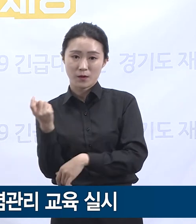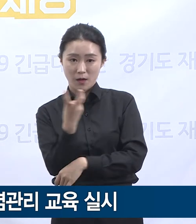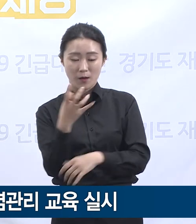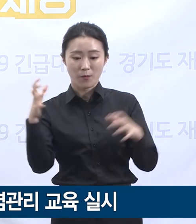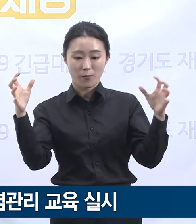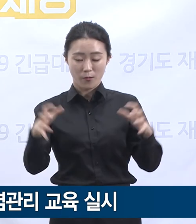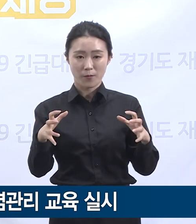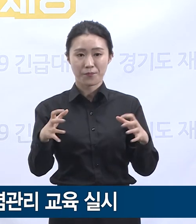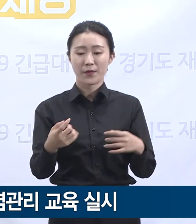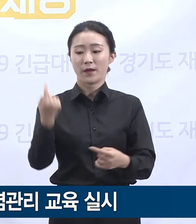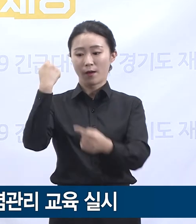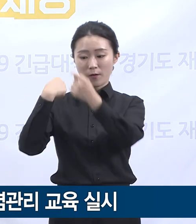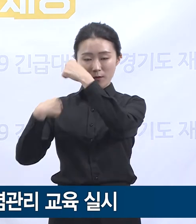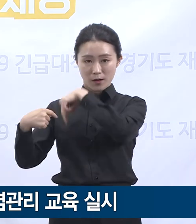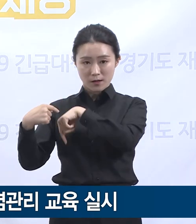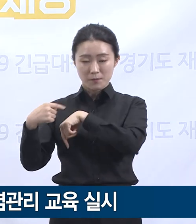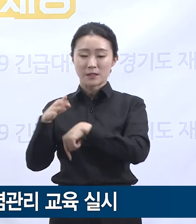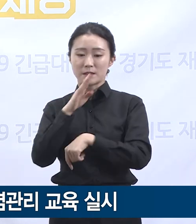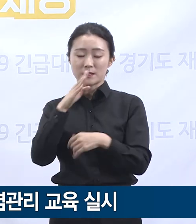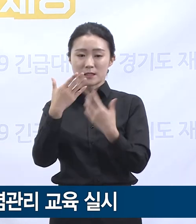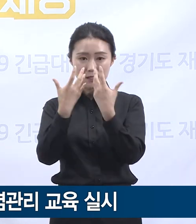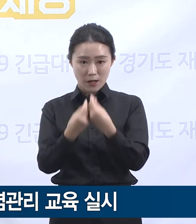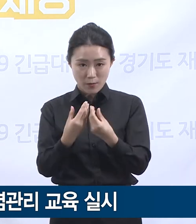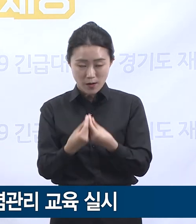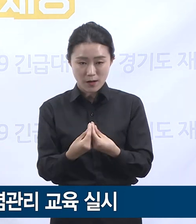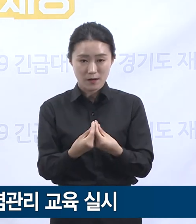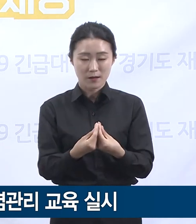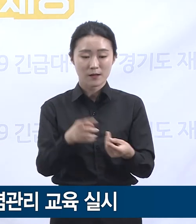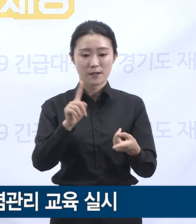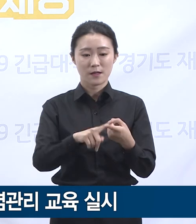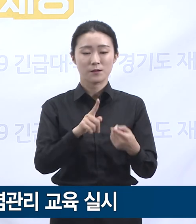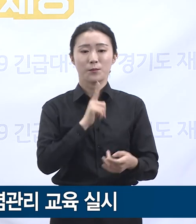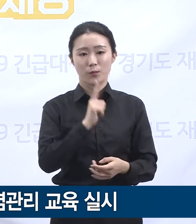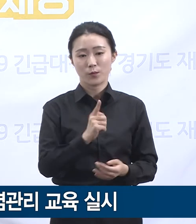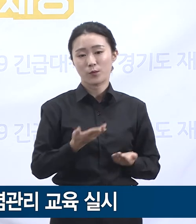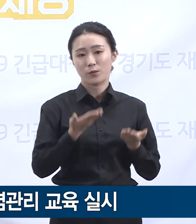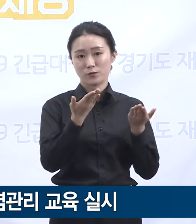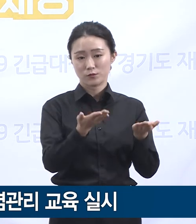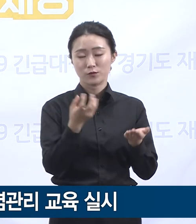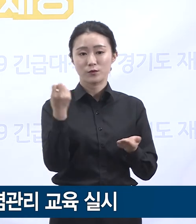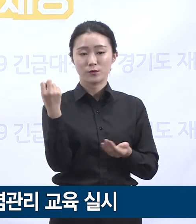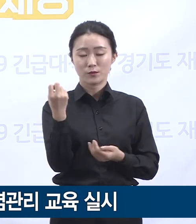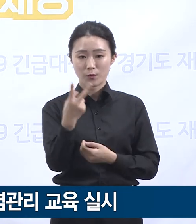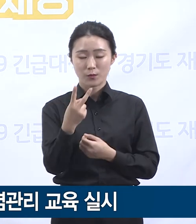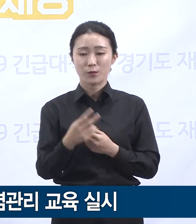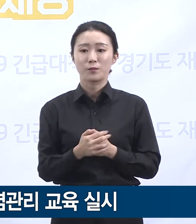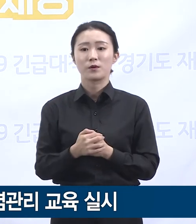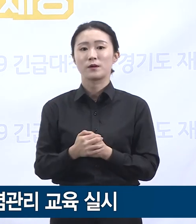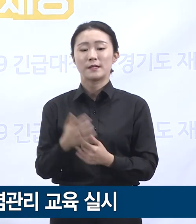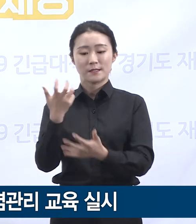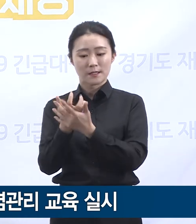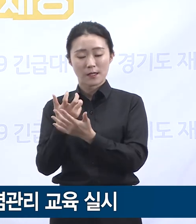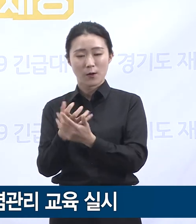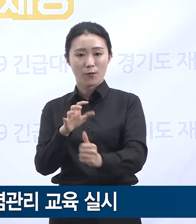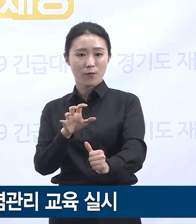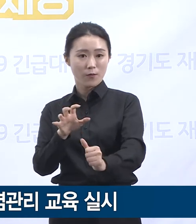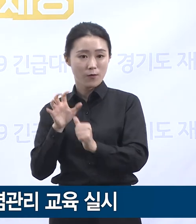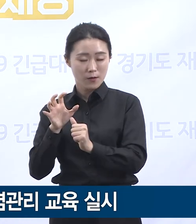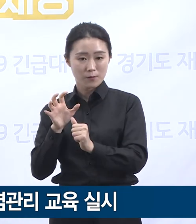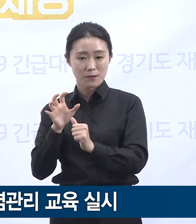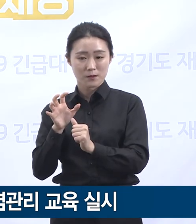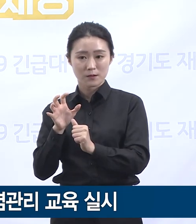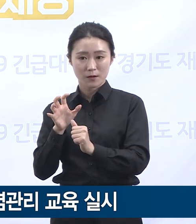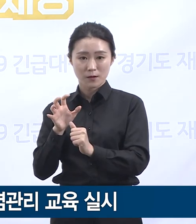시나리오를 기반으로 한 확진자 발생 등의 모의훈련, 개인 보호구 착탈의 실습 등을 중심으로 이루어집니다.